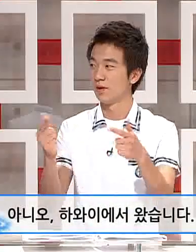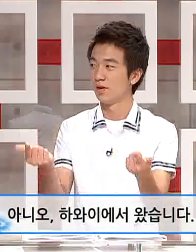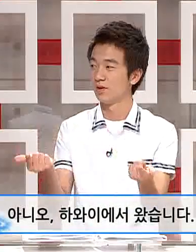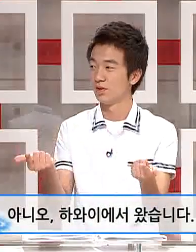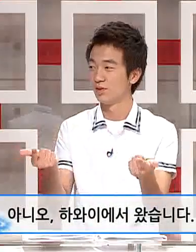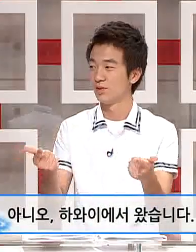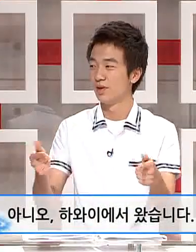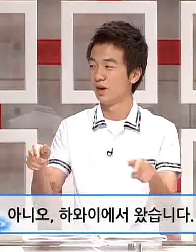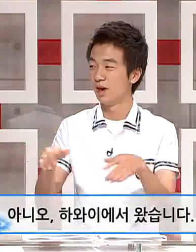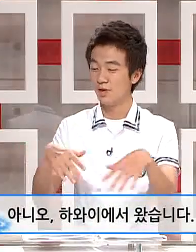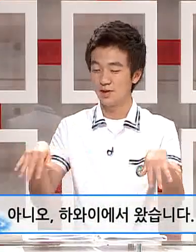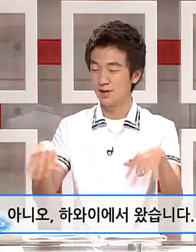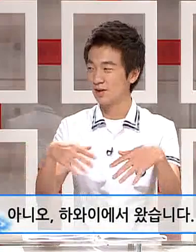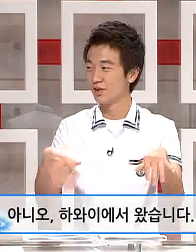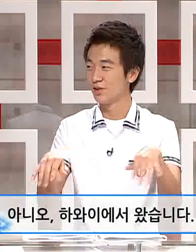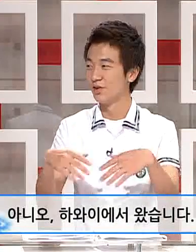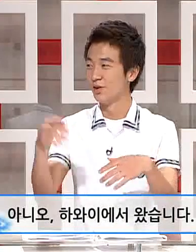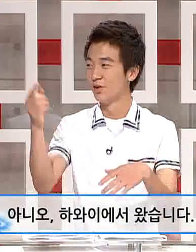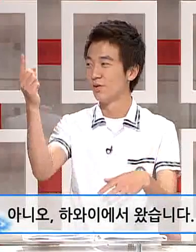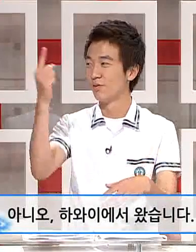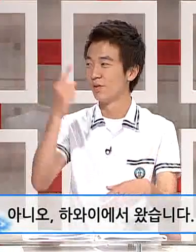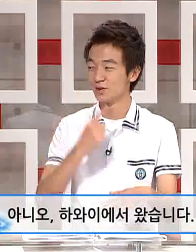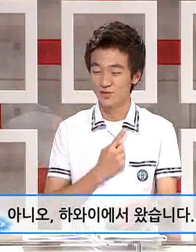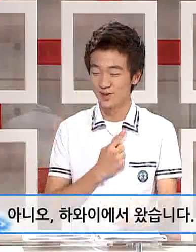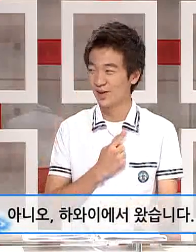아니요 하와이에서 왔습니다.